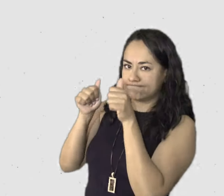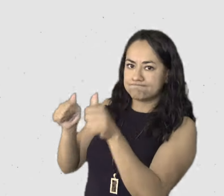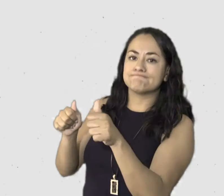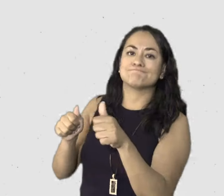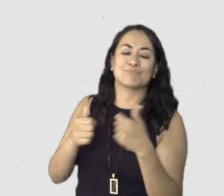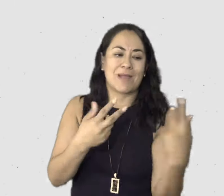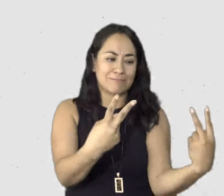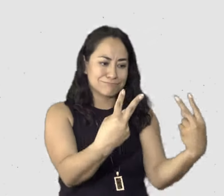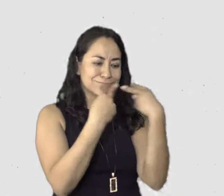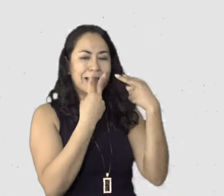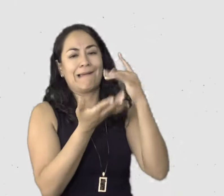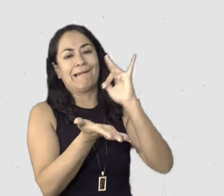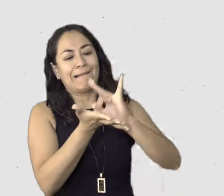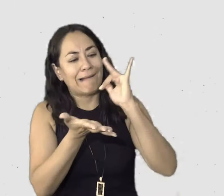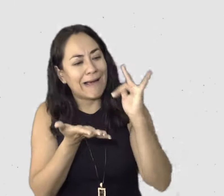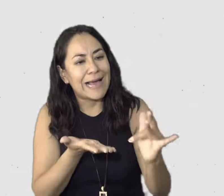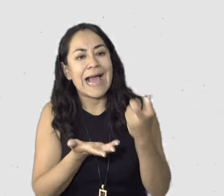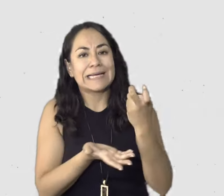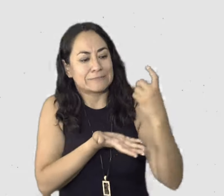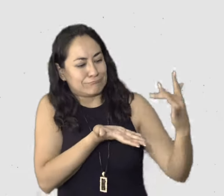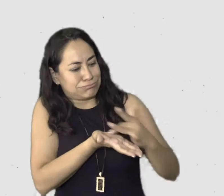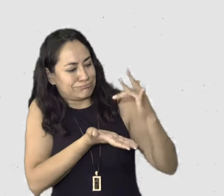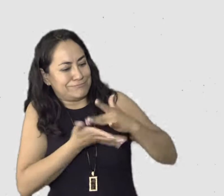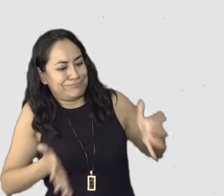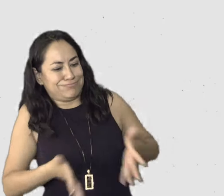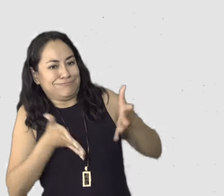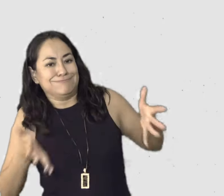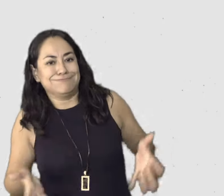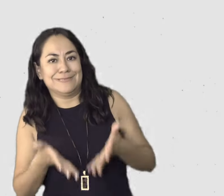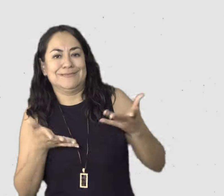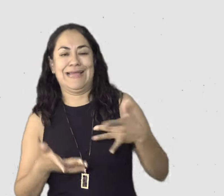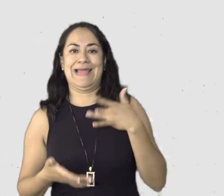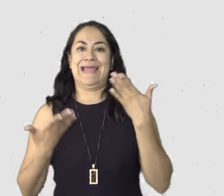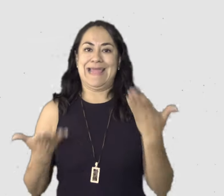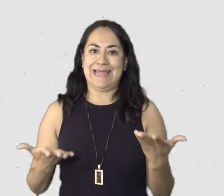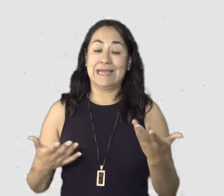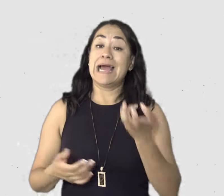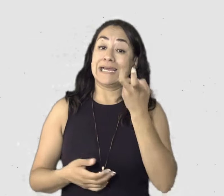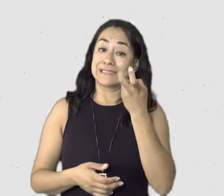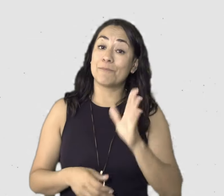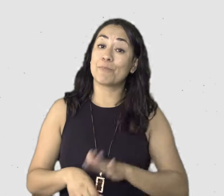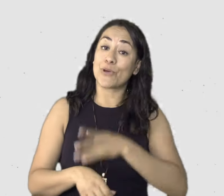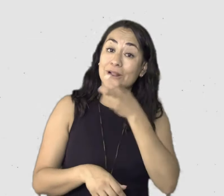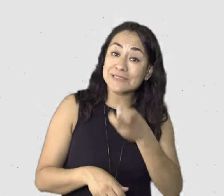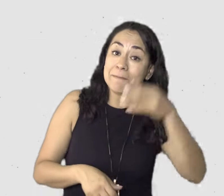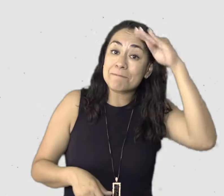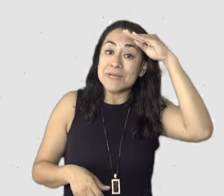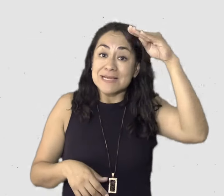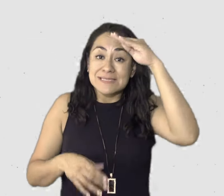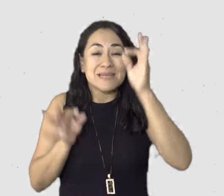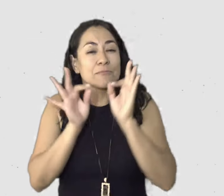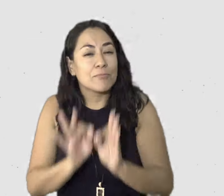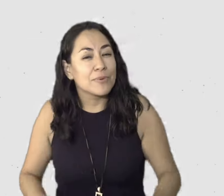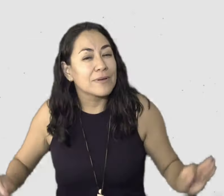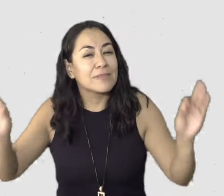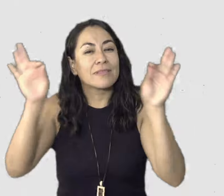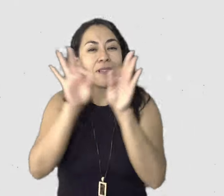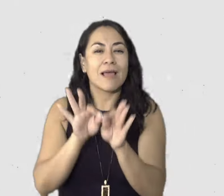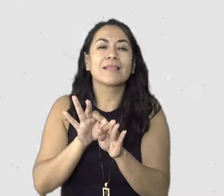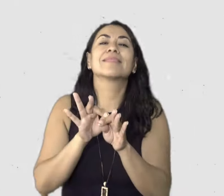escucha, la atención, el apapacho, el apoyo que en esos momentos difíciles estamos viviendo. Así que para mí sí es importante pues